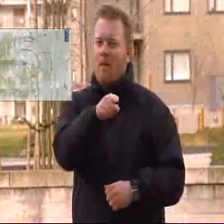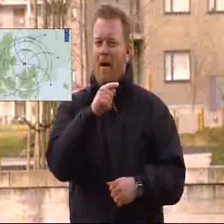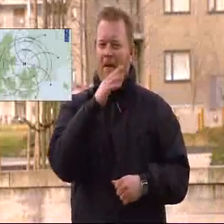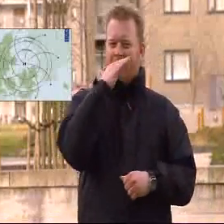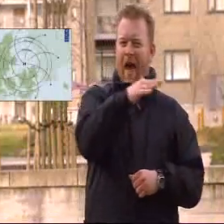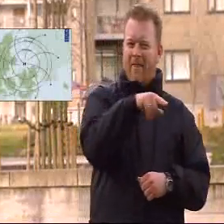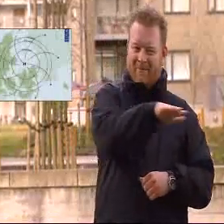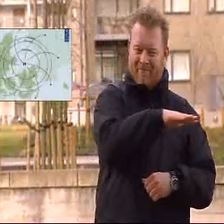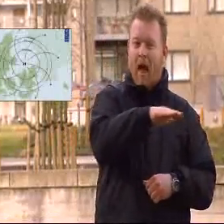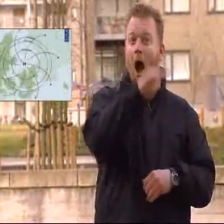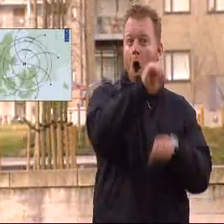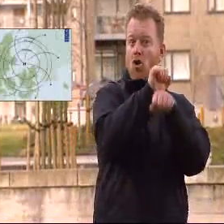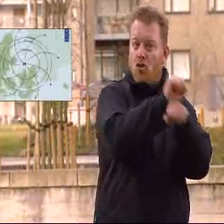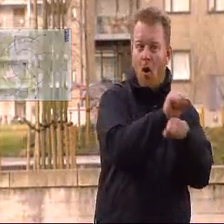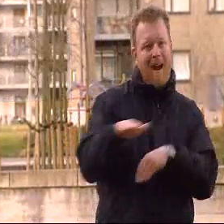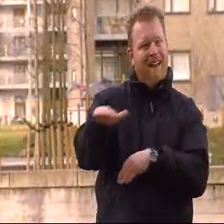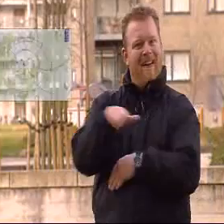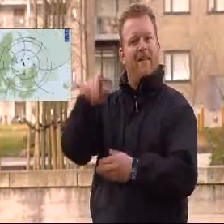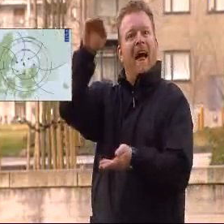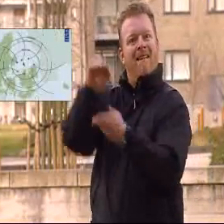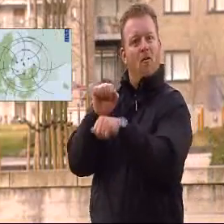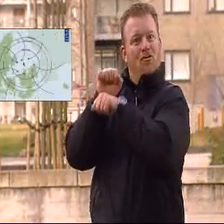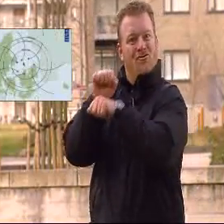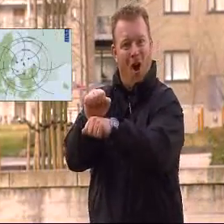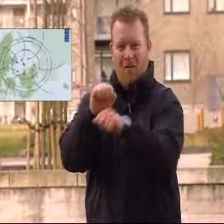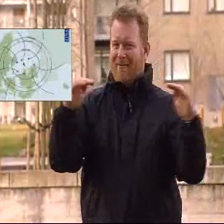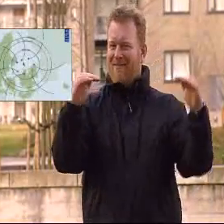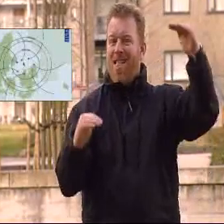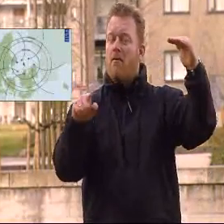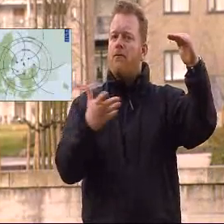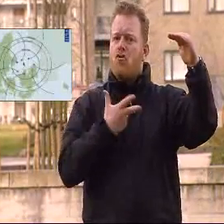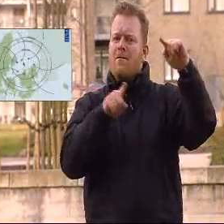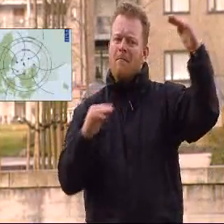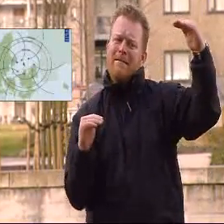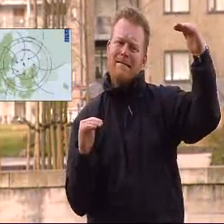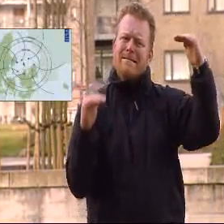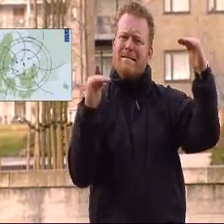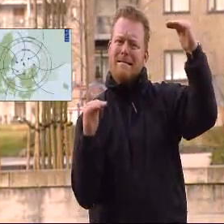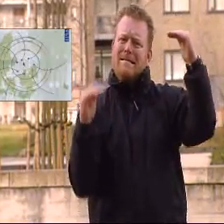Når vi har et højtryk over vand og et lavtryk over land, forsøger luften at udligne trykket, og så opstår der vind.